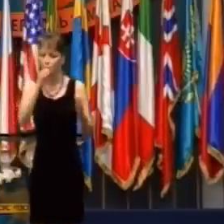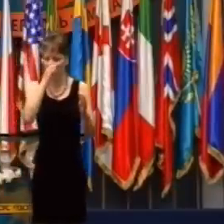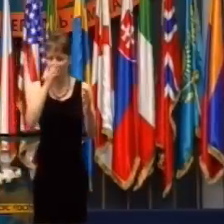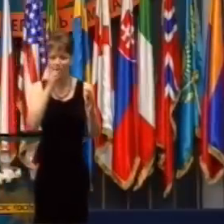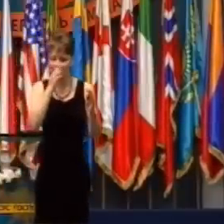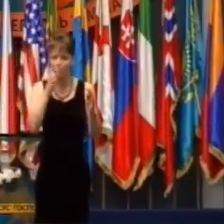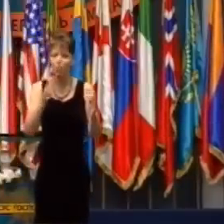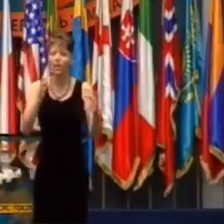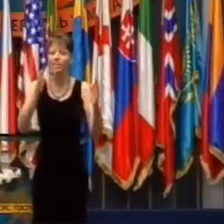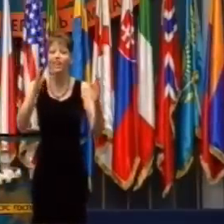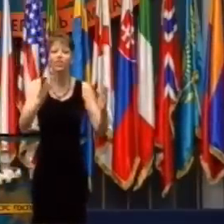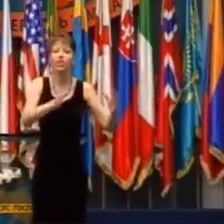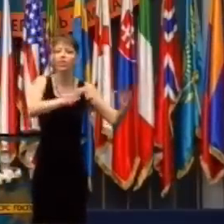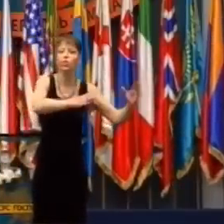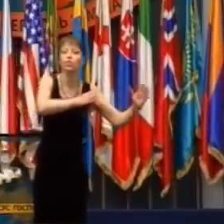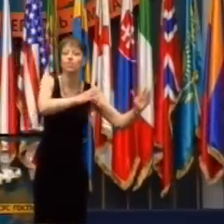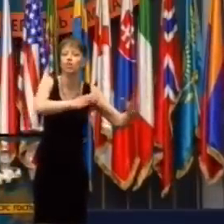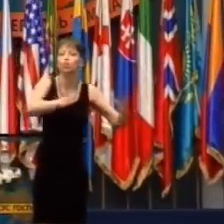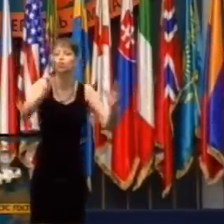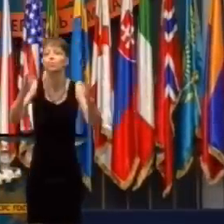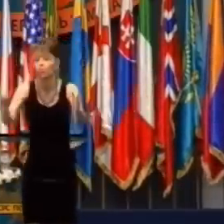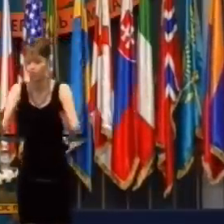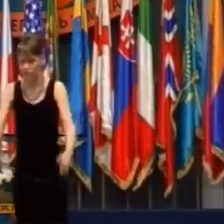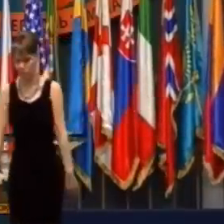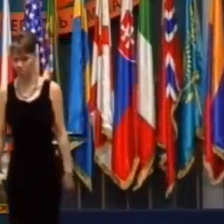Neobmedzujte Boha len na to, o čoho žiadate.